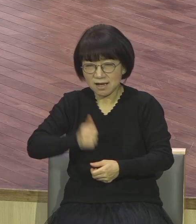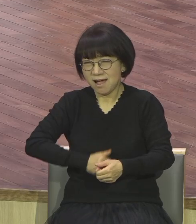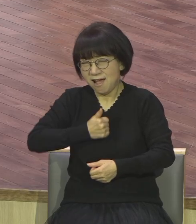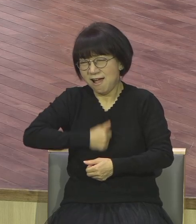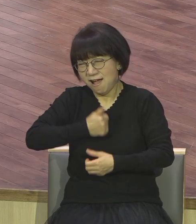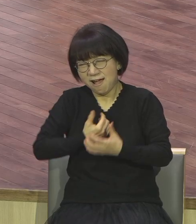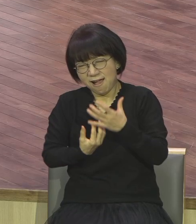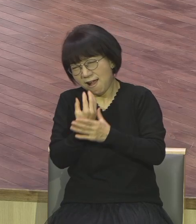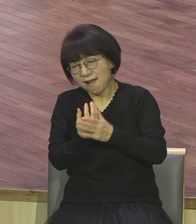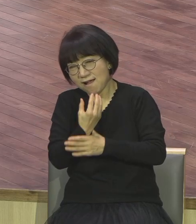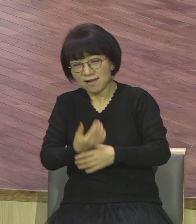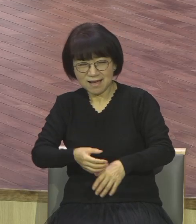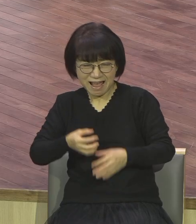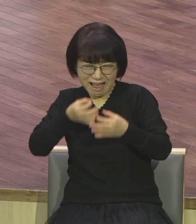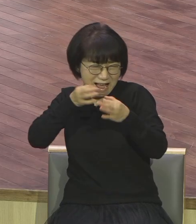상처 주고 상처 받고